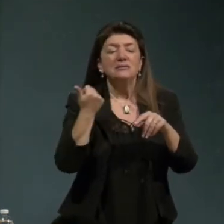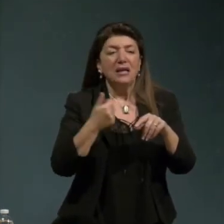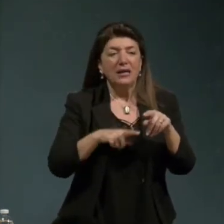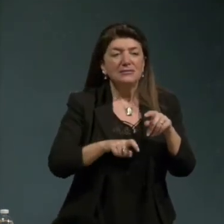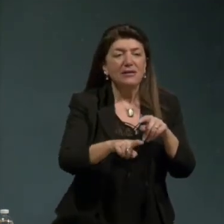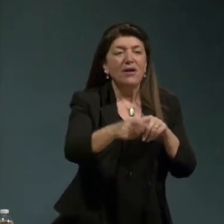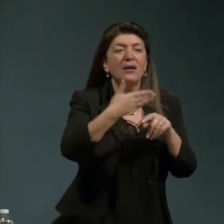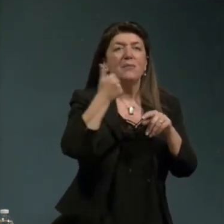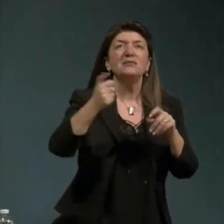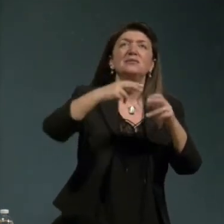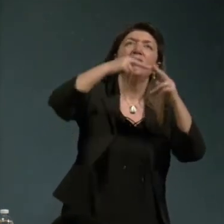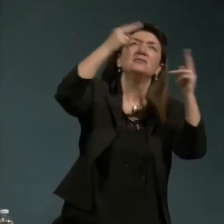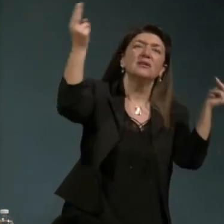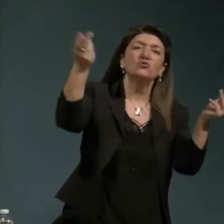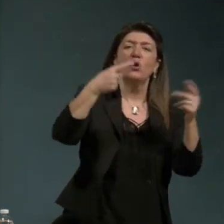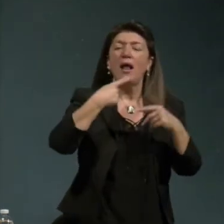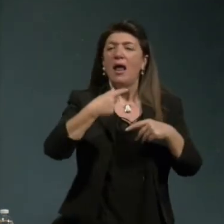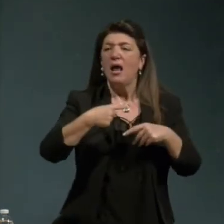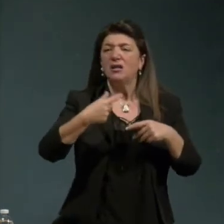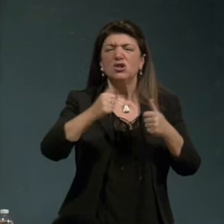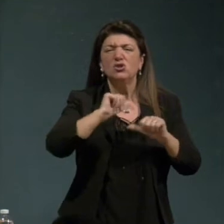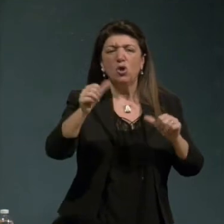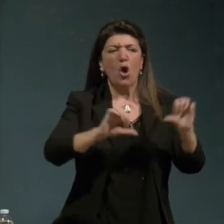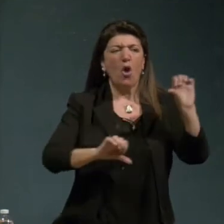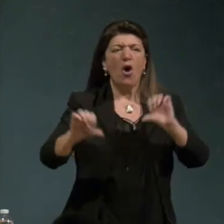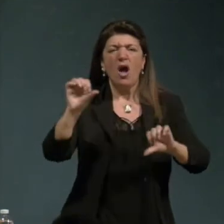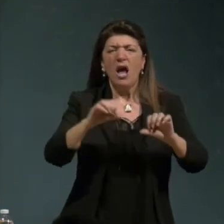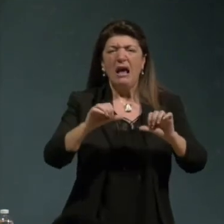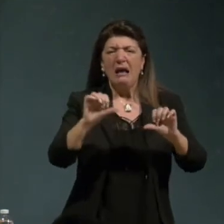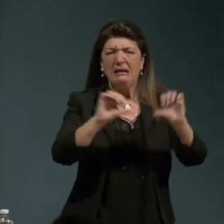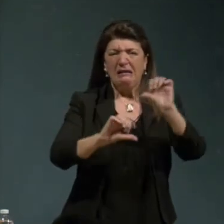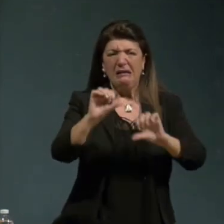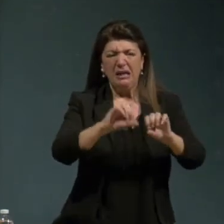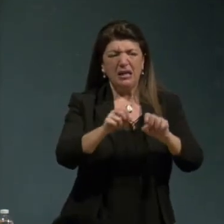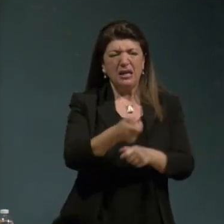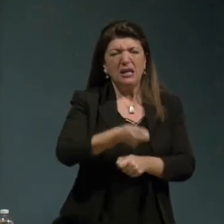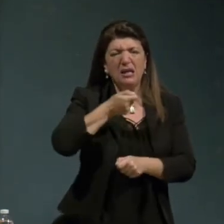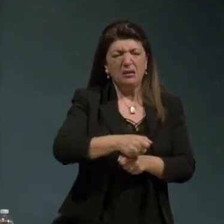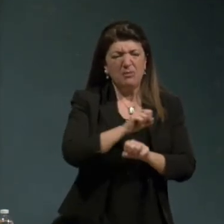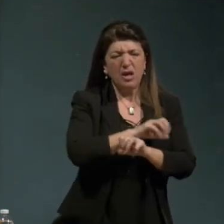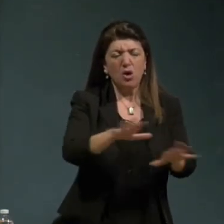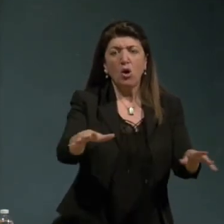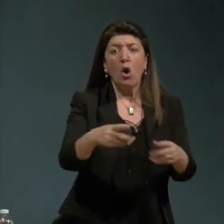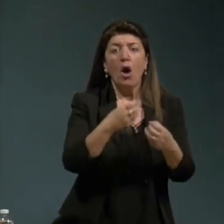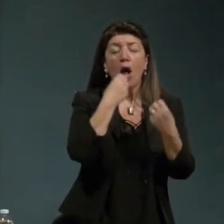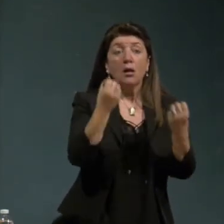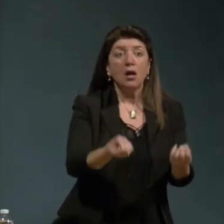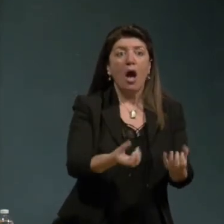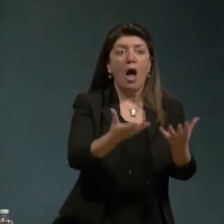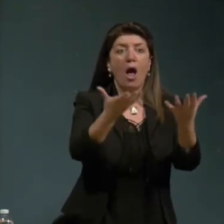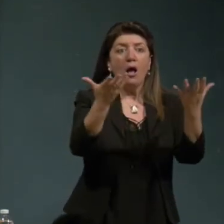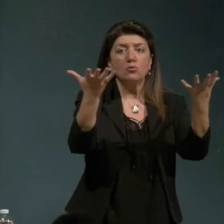uccelli con pesticidi una natura morte unicamente le piante